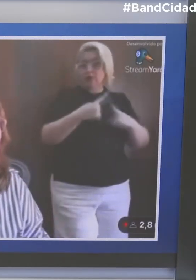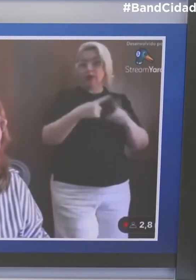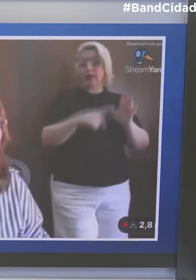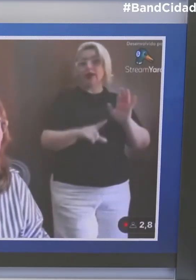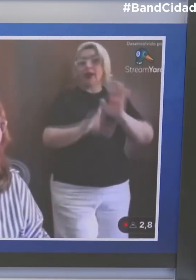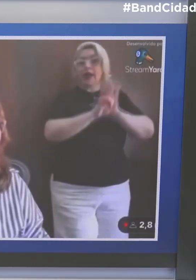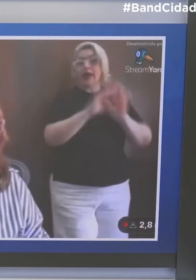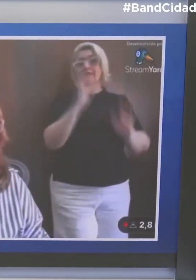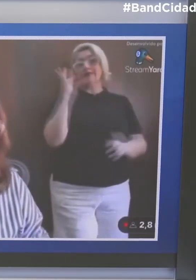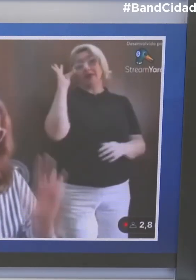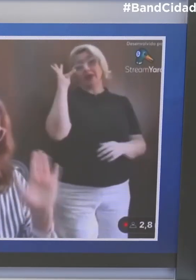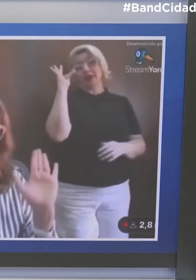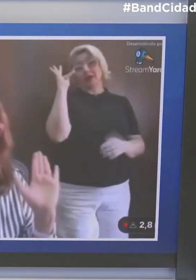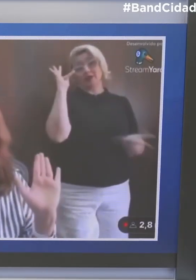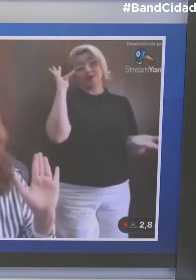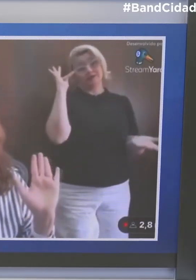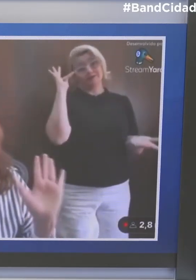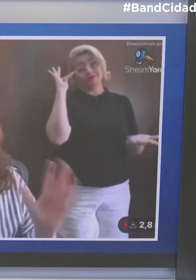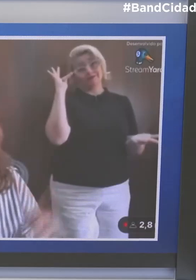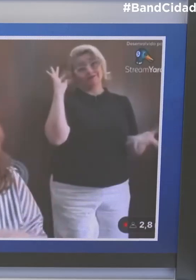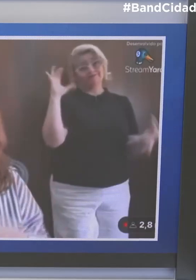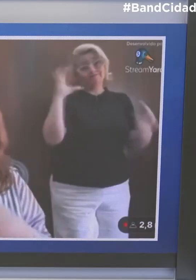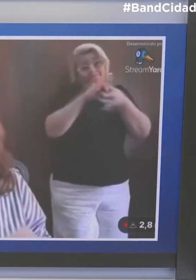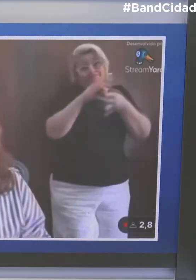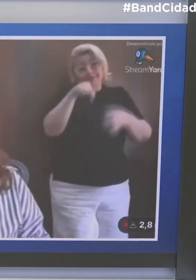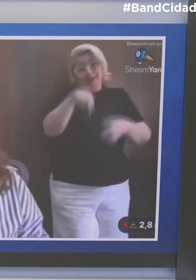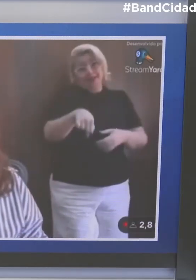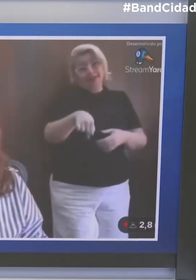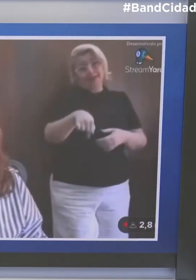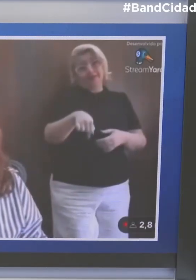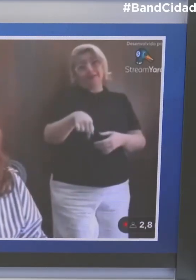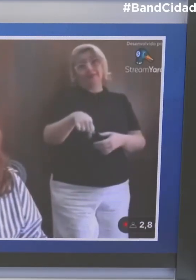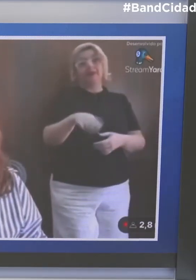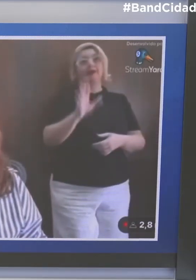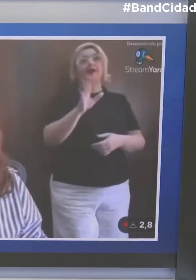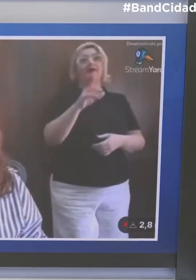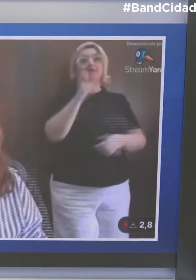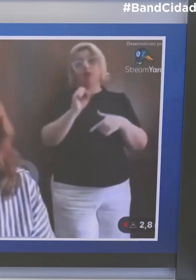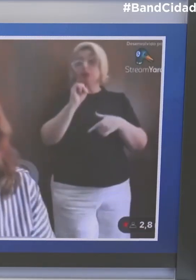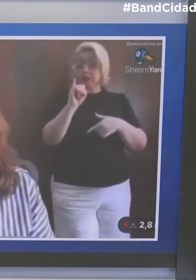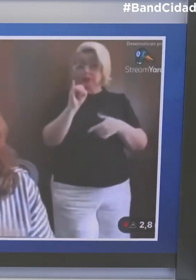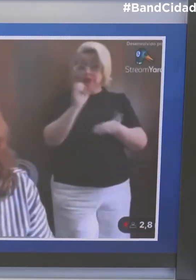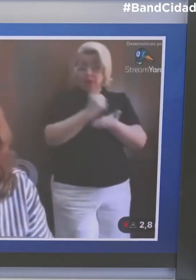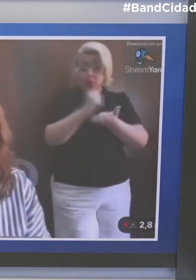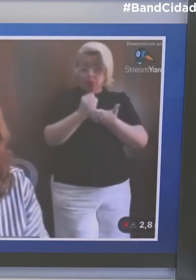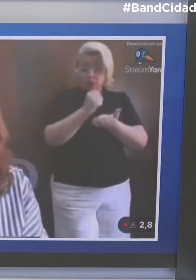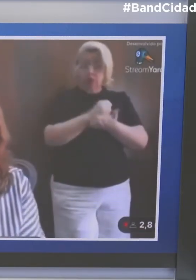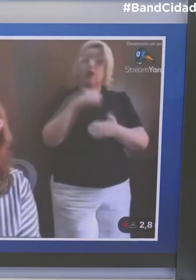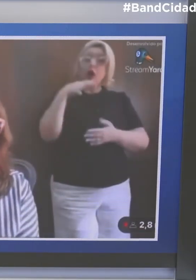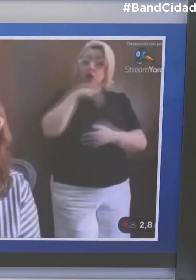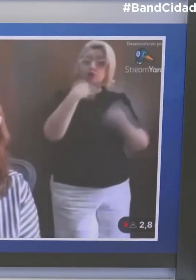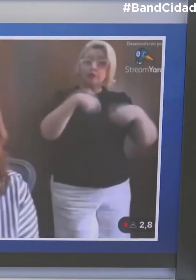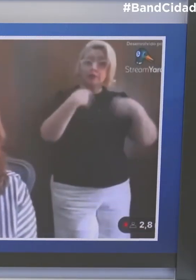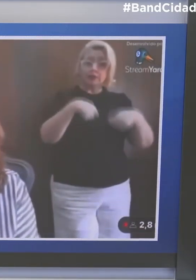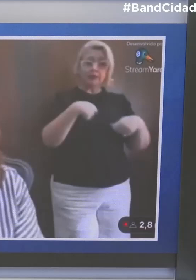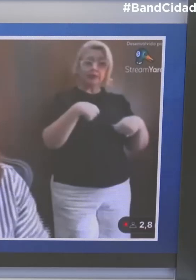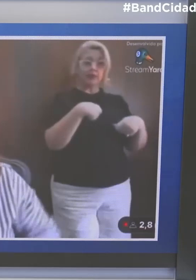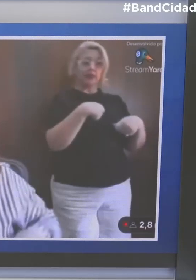filhos em consultas médicas. A secretária de Educação respondeu assim. Vamos ver.